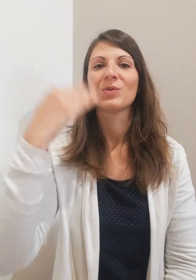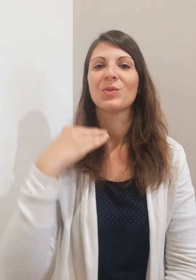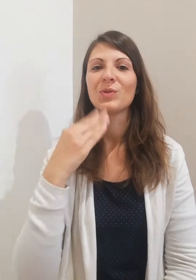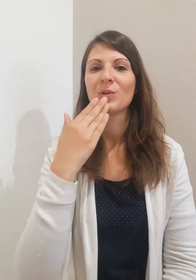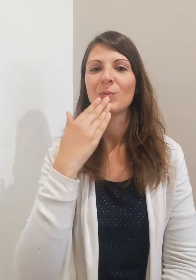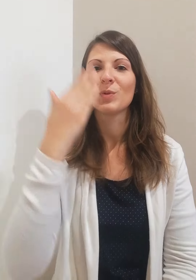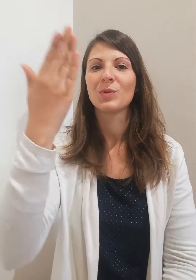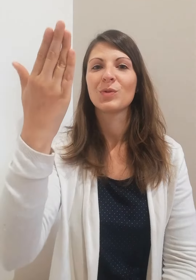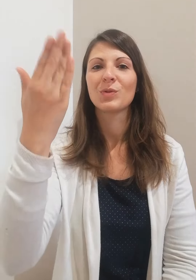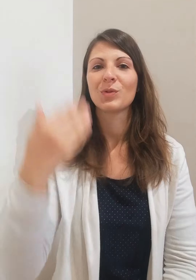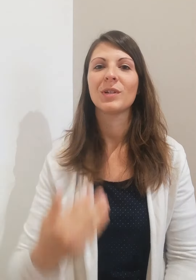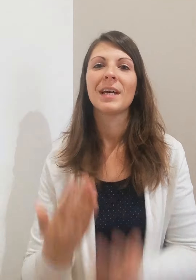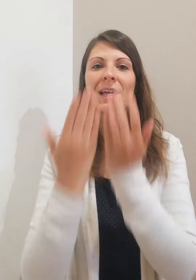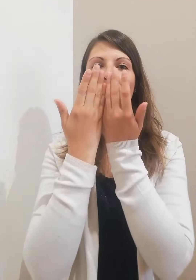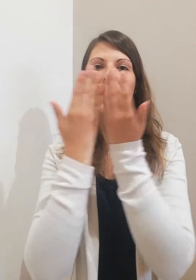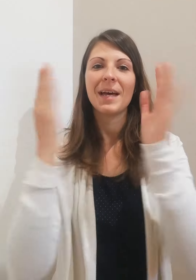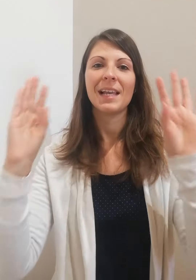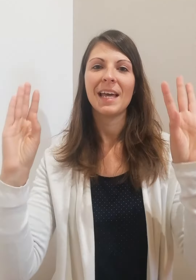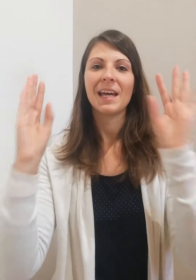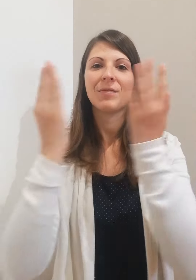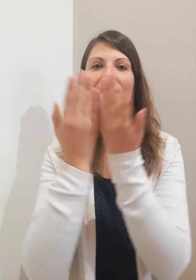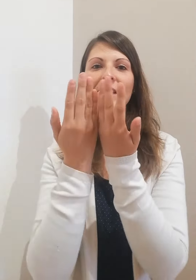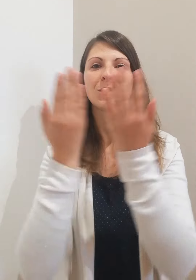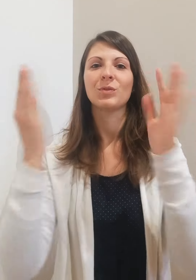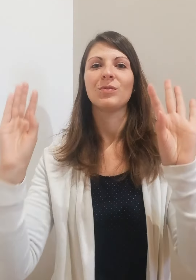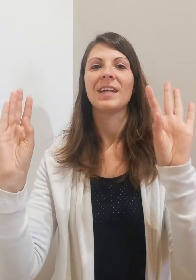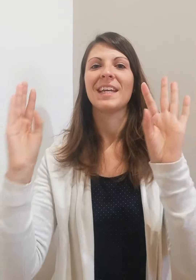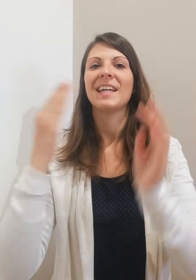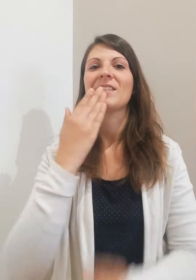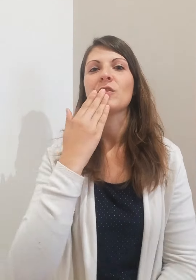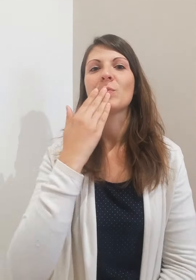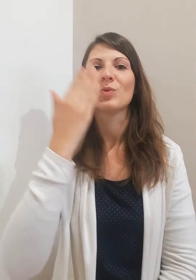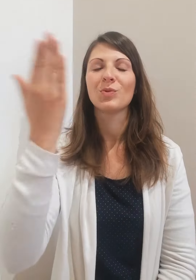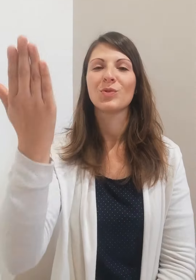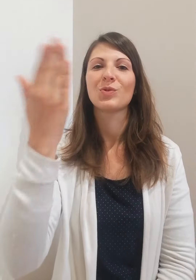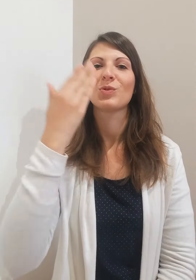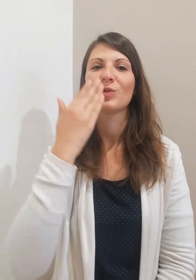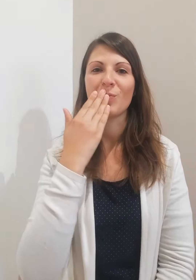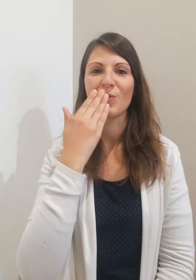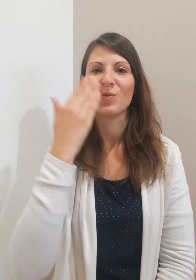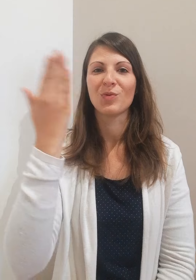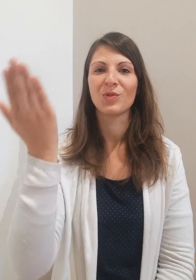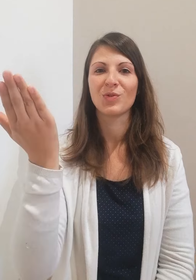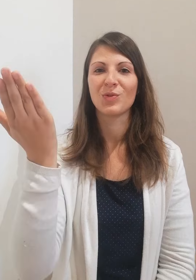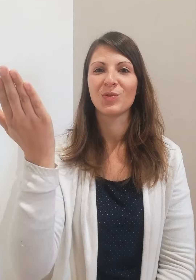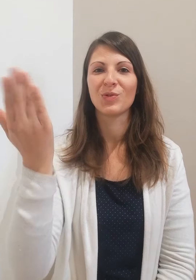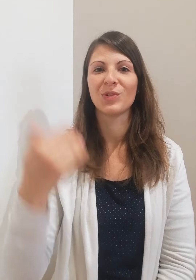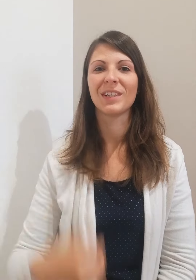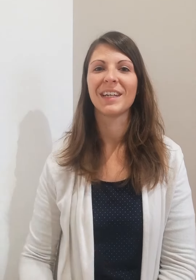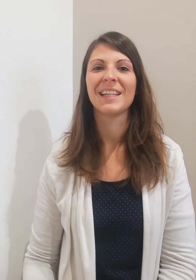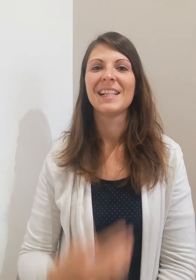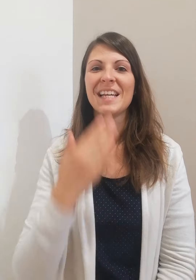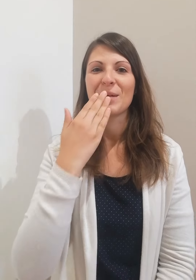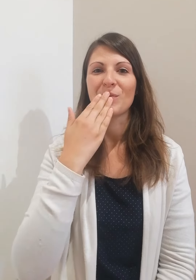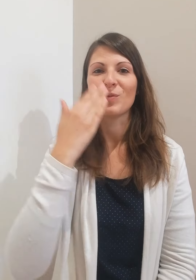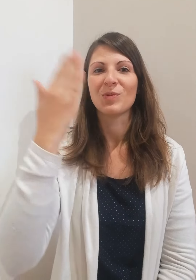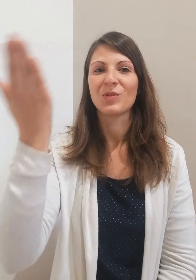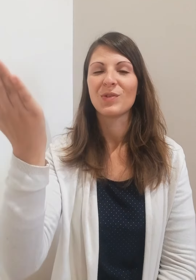bonjour par la fenêtre ouverte Bonjour, bonjour, bonjour